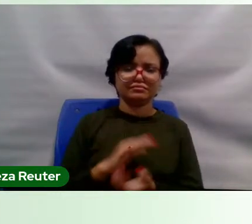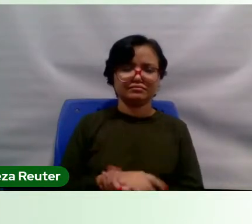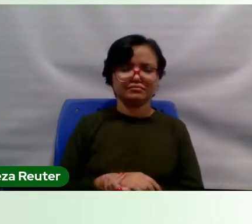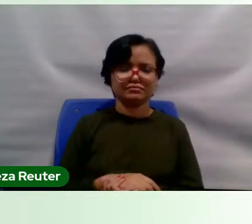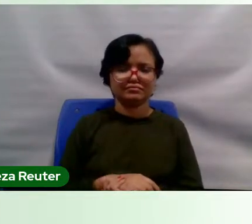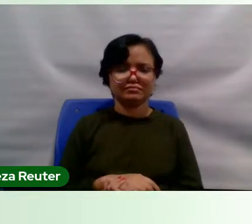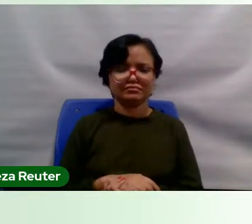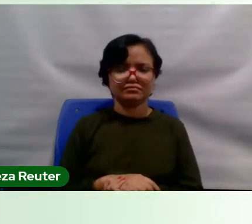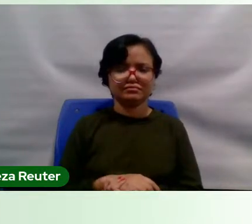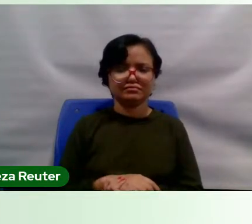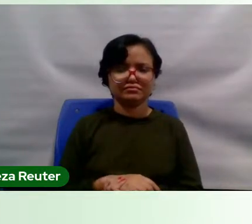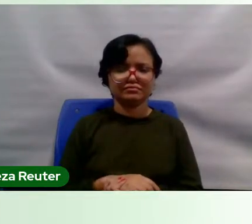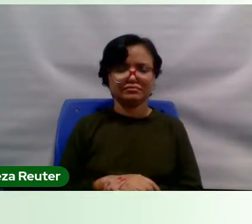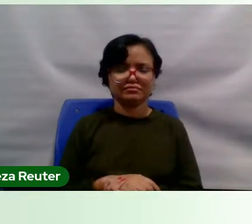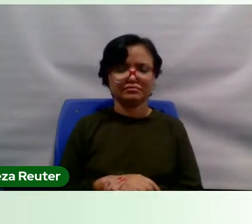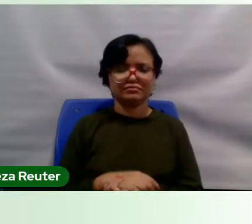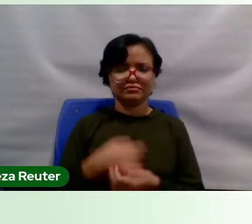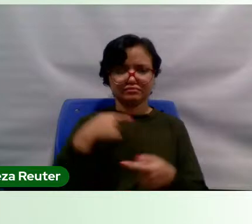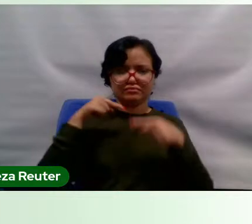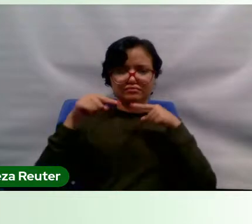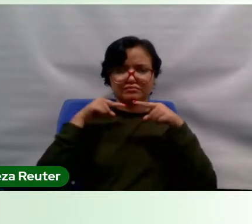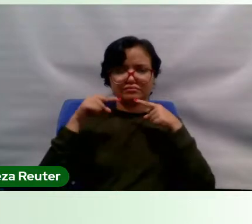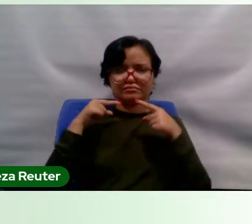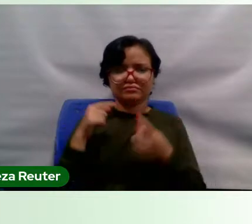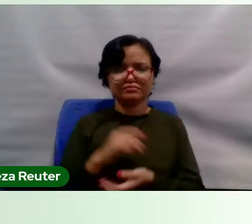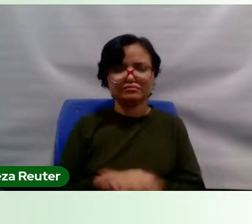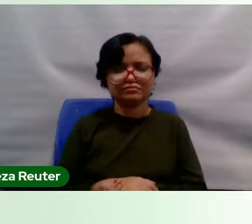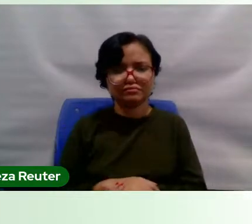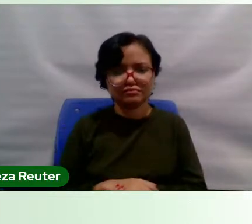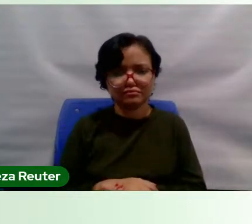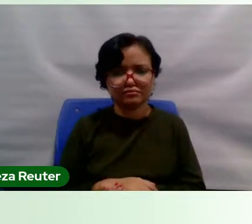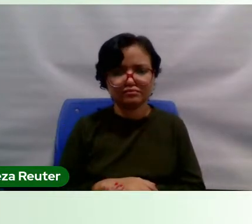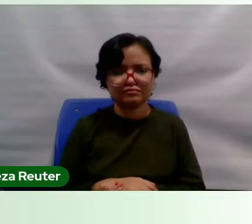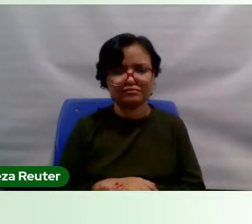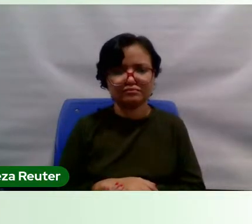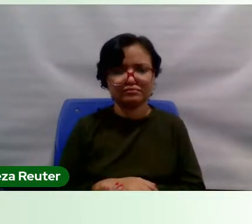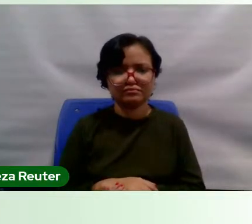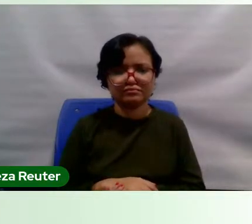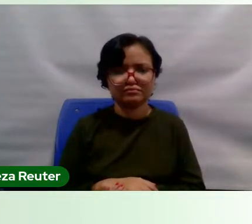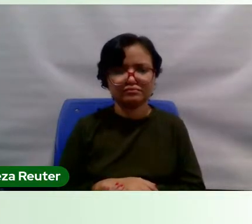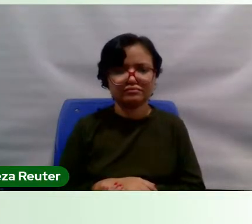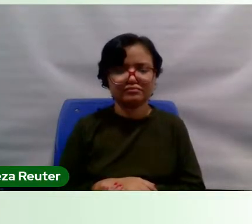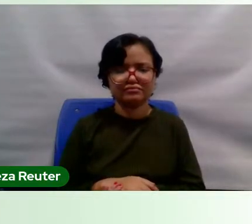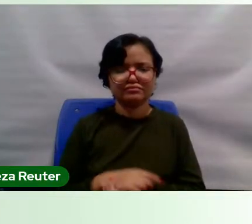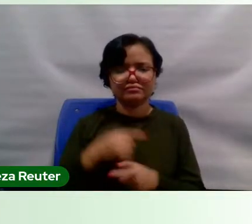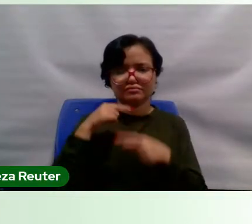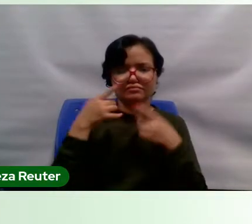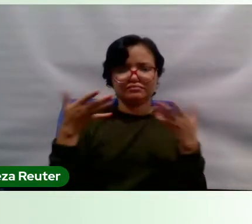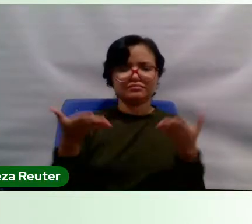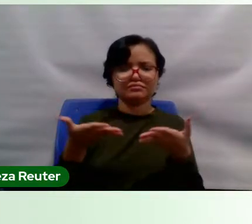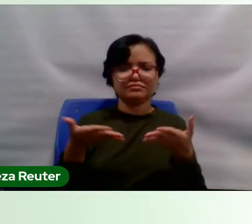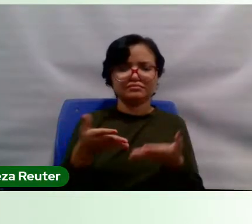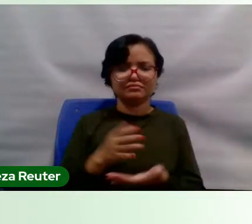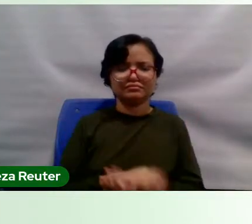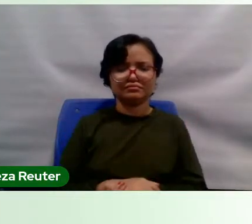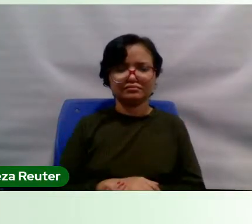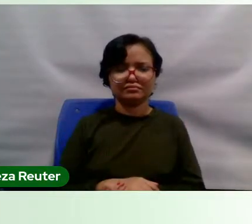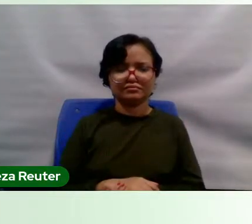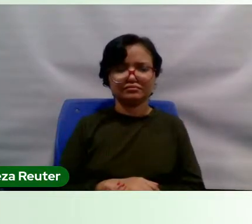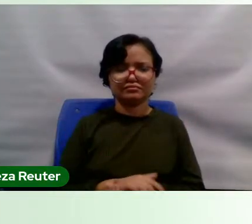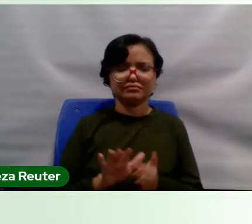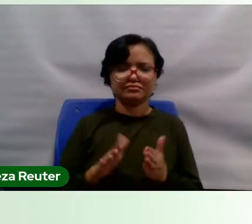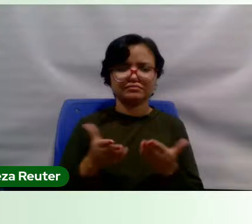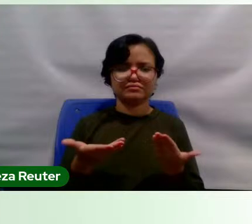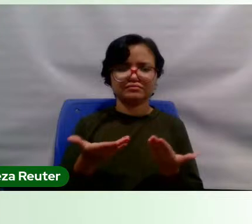Então, é um debate premente, um debate presente, um debate de hoje, né? Então,